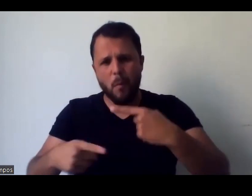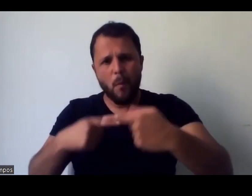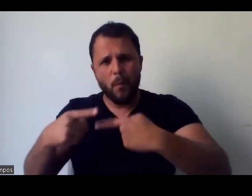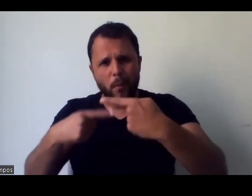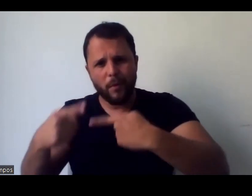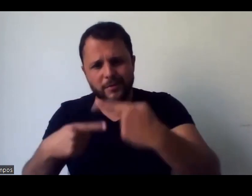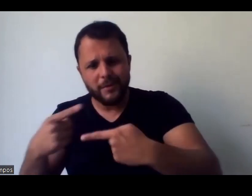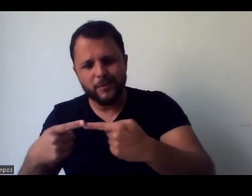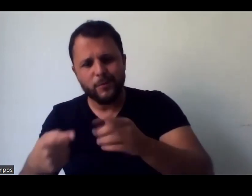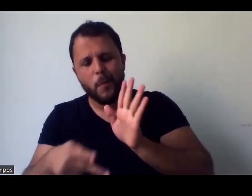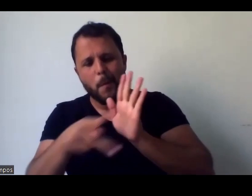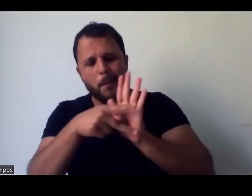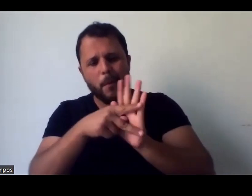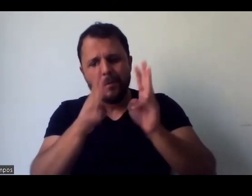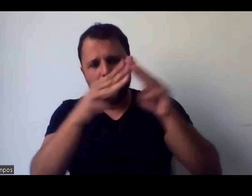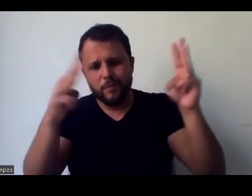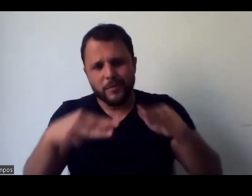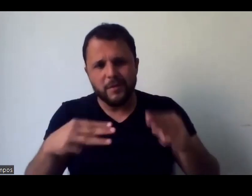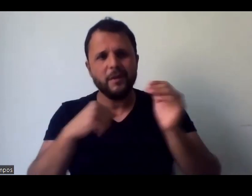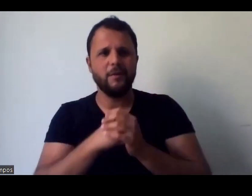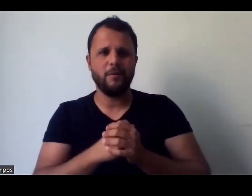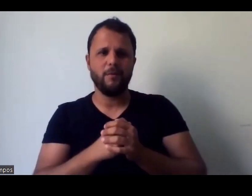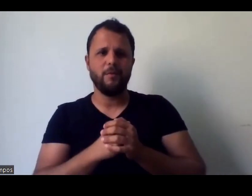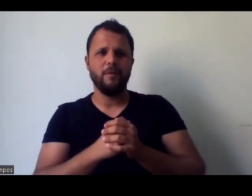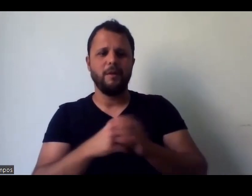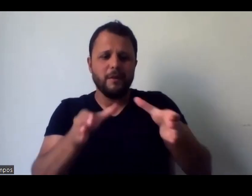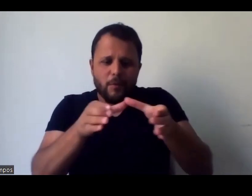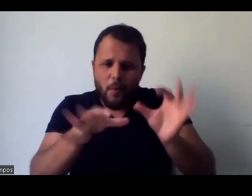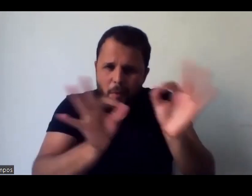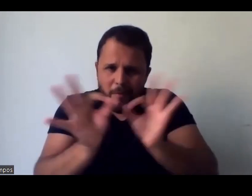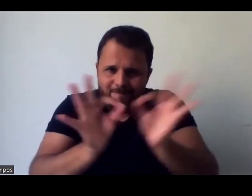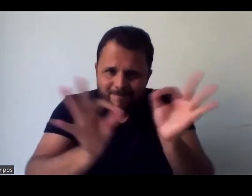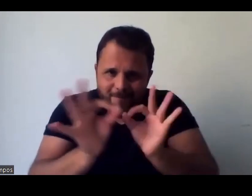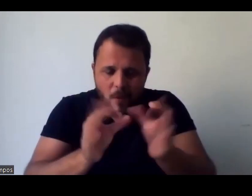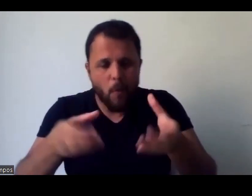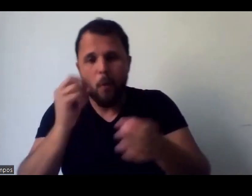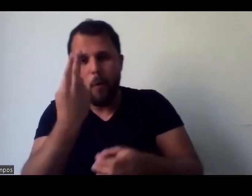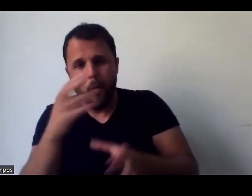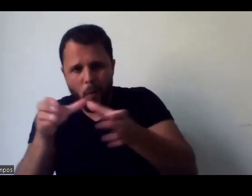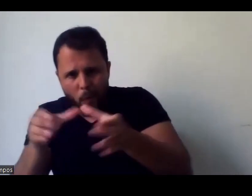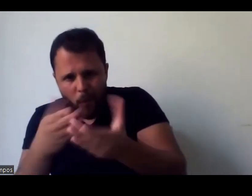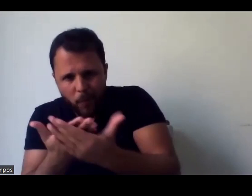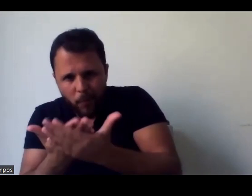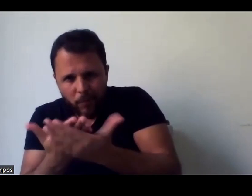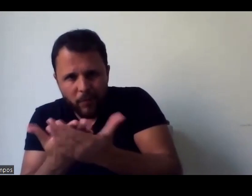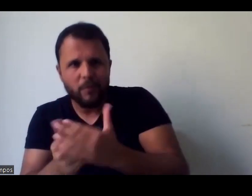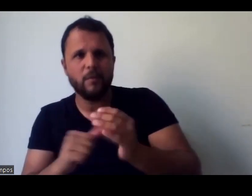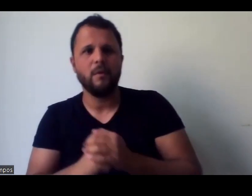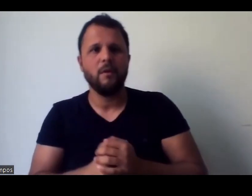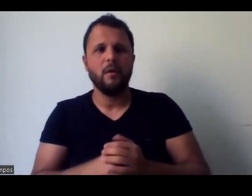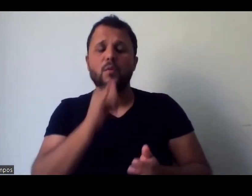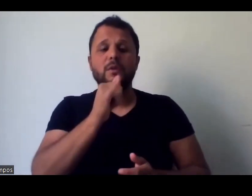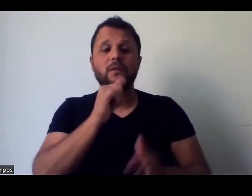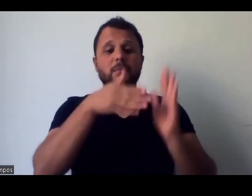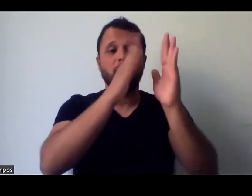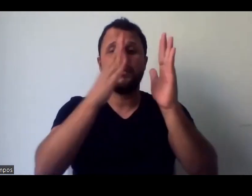incentivo, seja um grupo de estudos, ou seja uma organização disso, vou dar os dois exemplos que eu queria dar, uma é biblioteca Ailton Krenak,